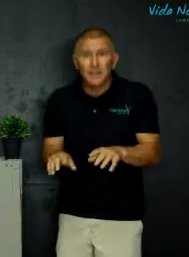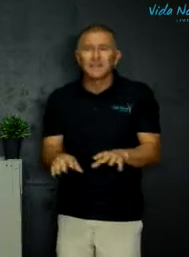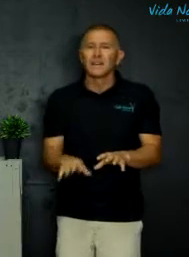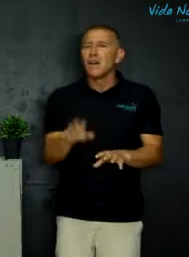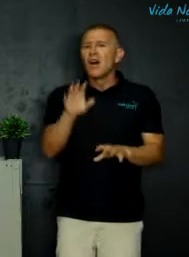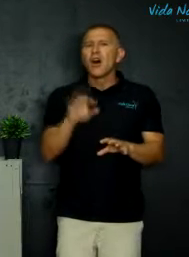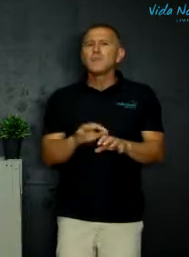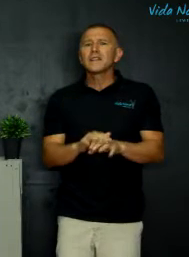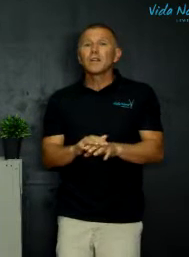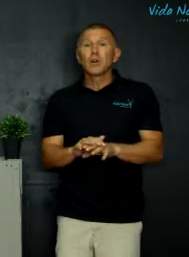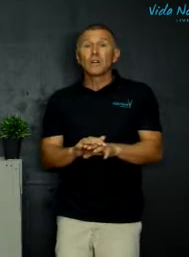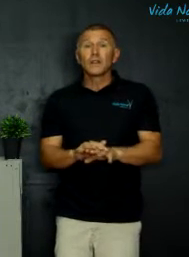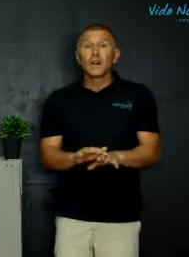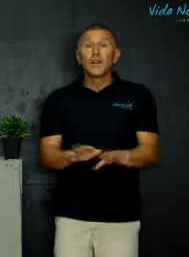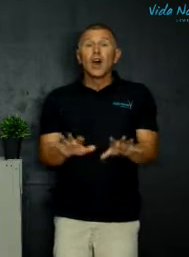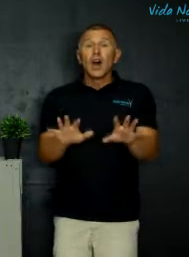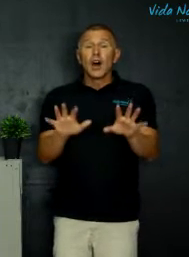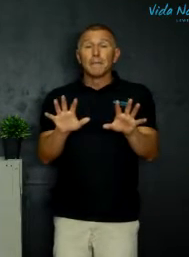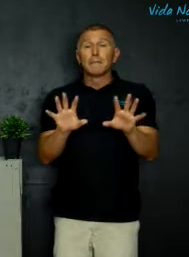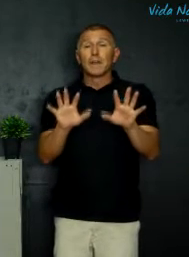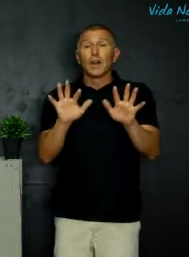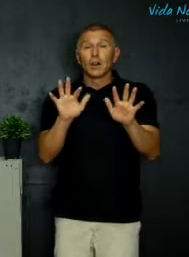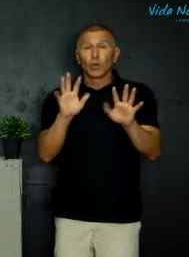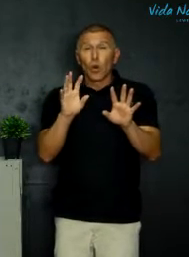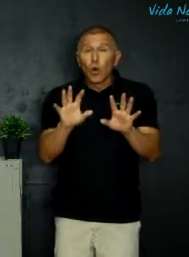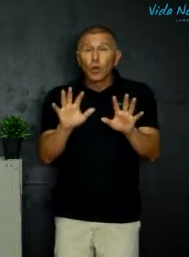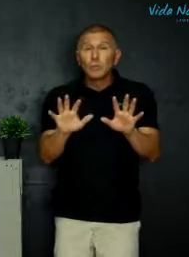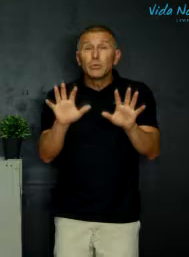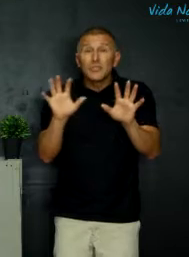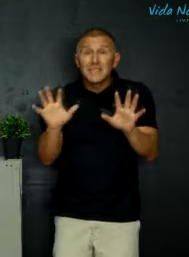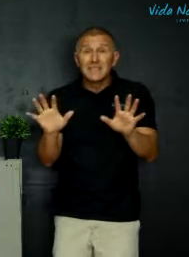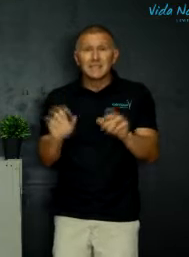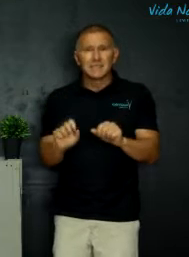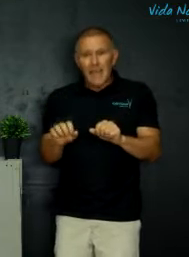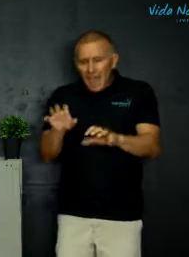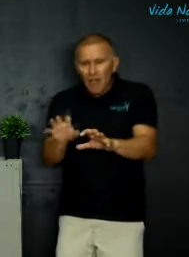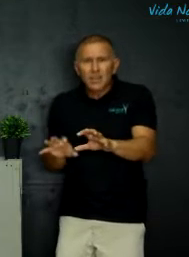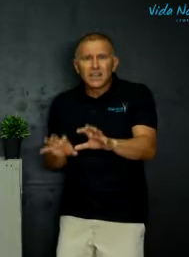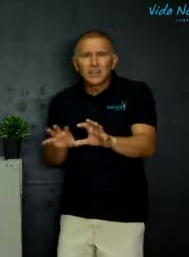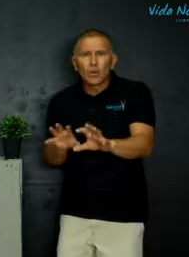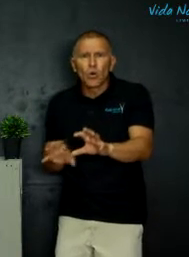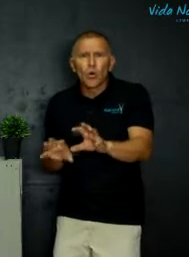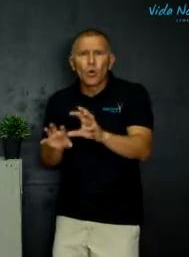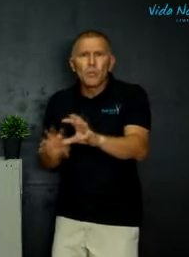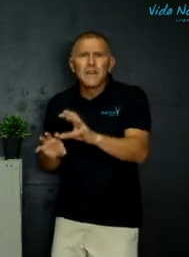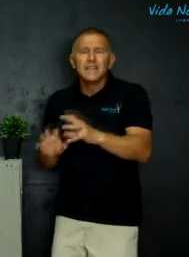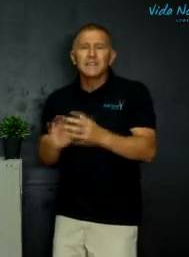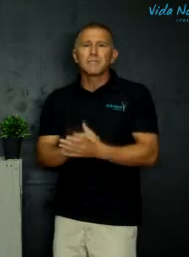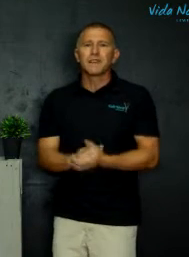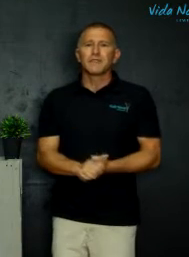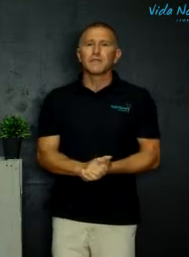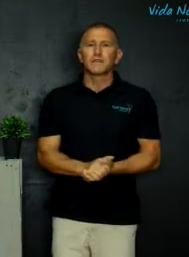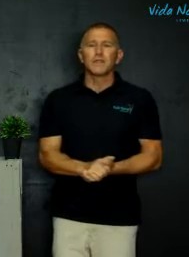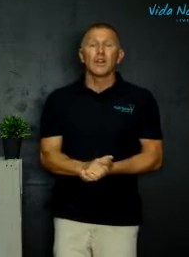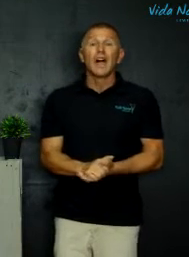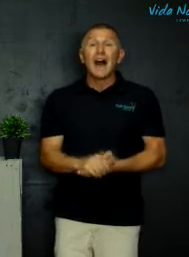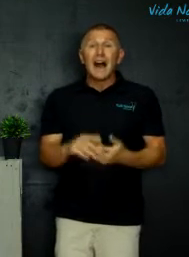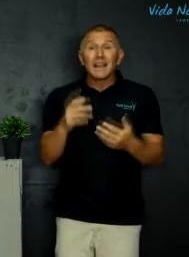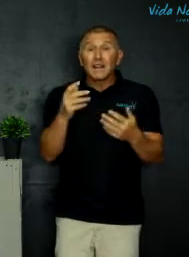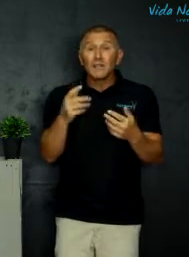te dink. Om hy het gepraat van rolposities, elkeen het een rol om in die span te vervul. Hy gaan